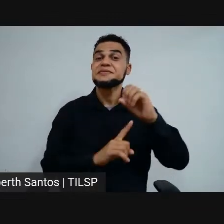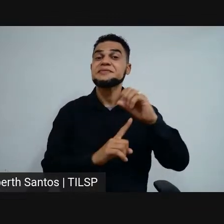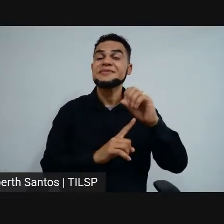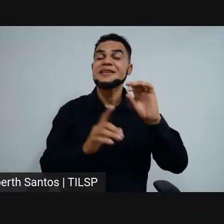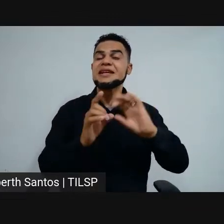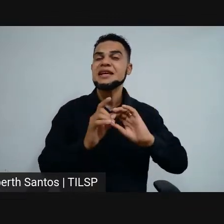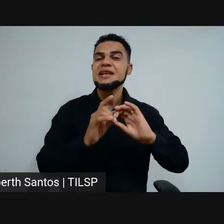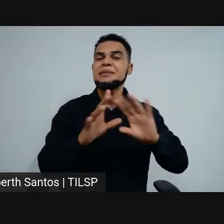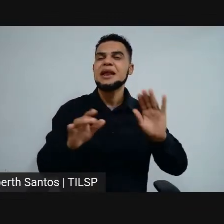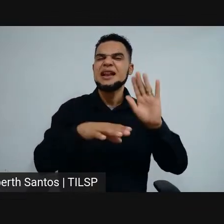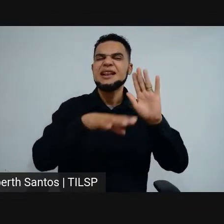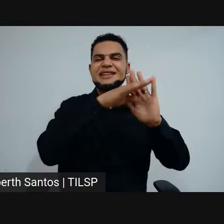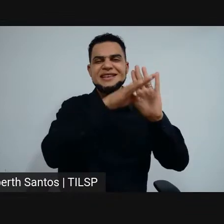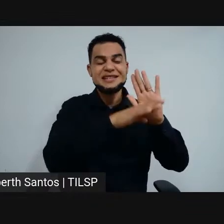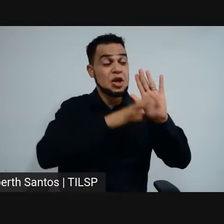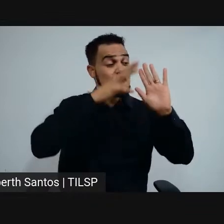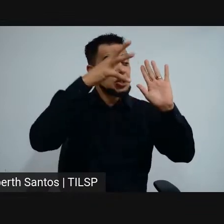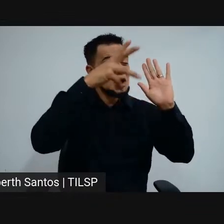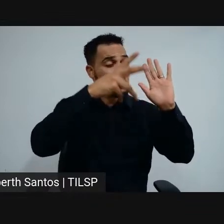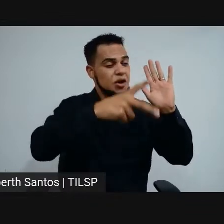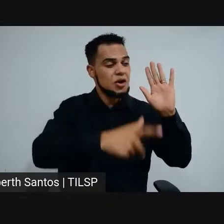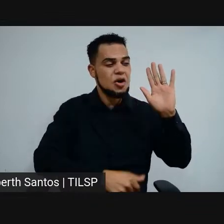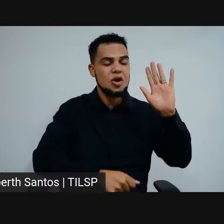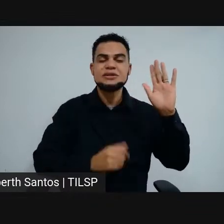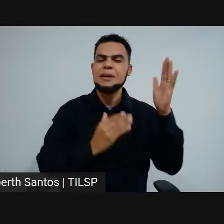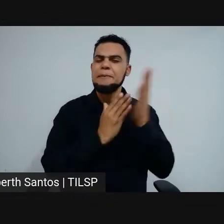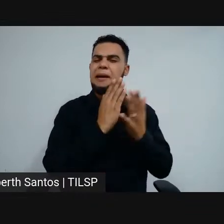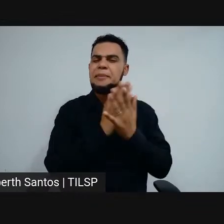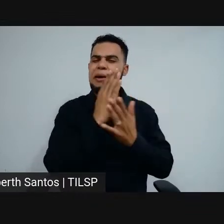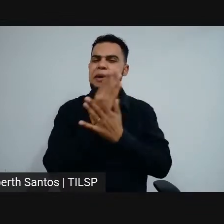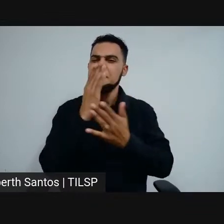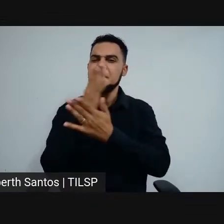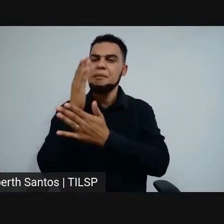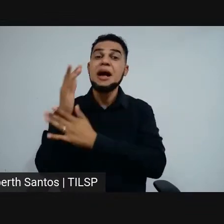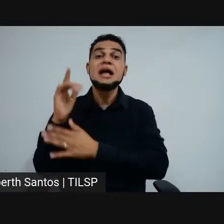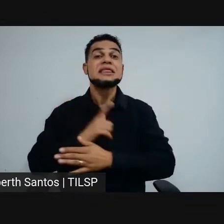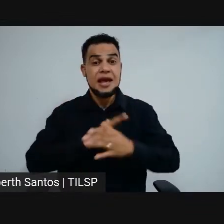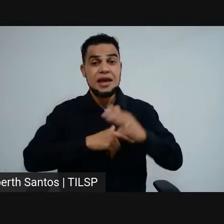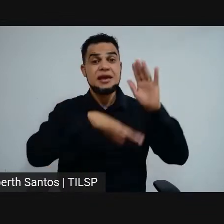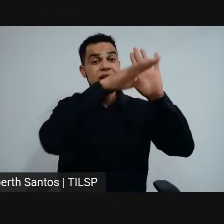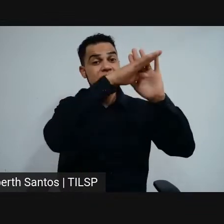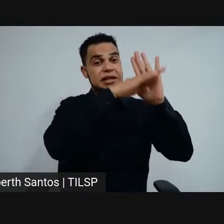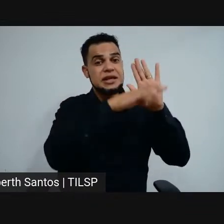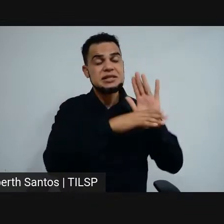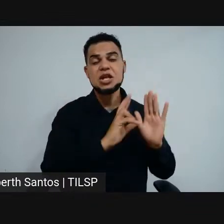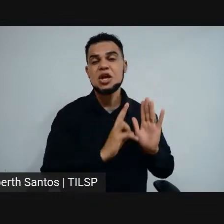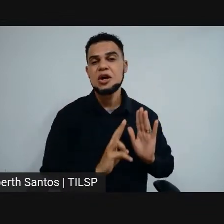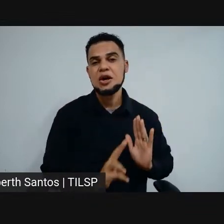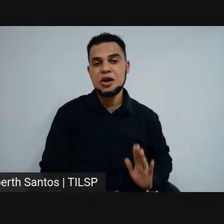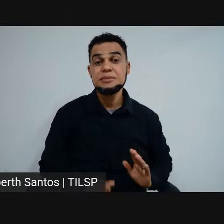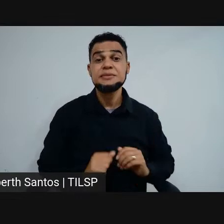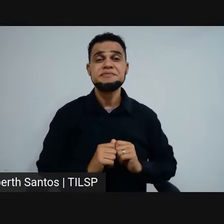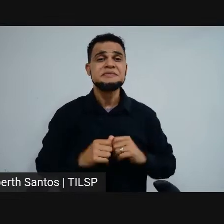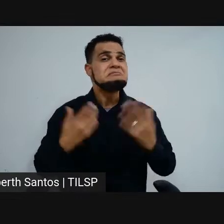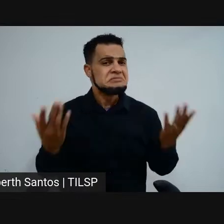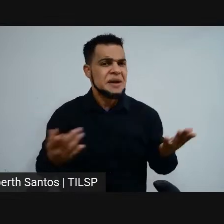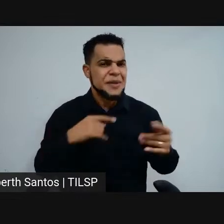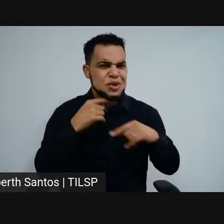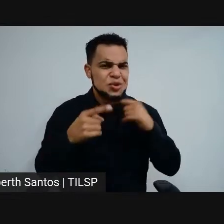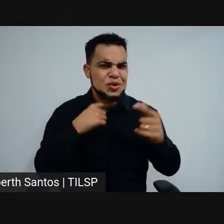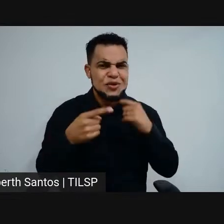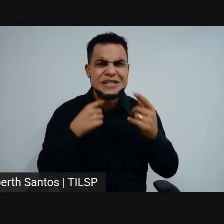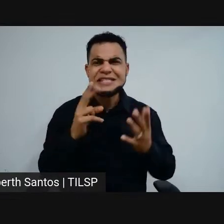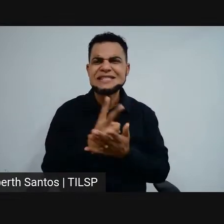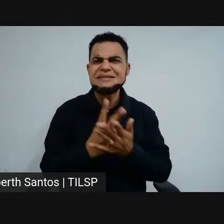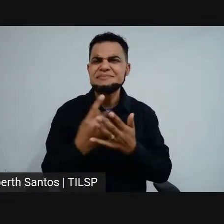todos os classificados, todos os candidatos aprovados dentro do número de vagas. E tem uma dúvida também que candidatos sempre